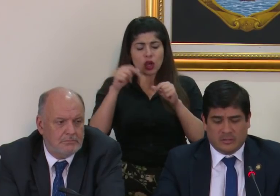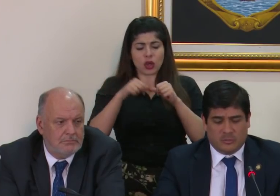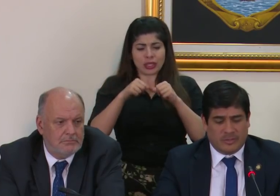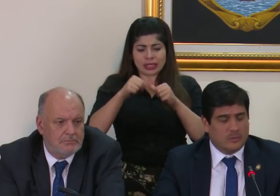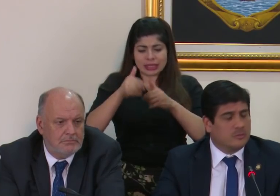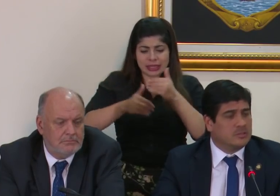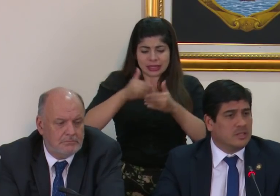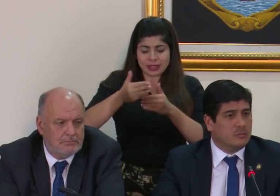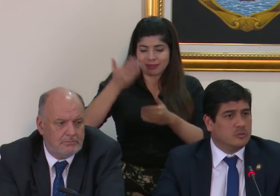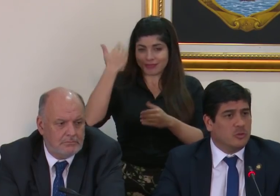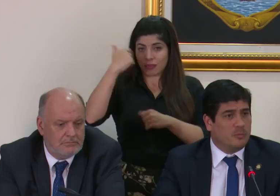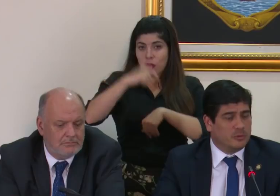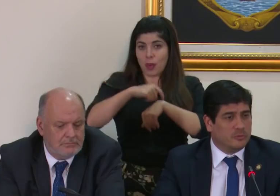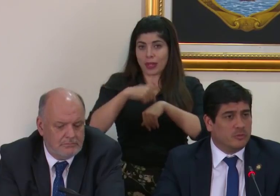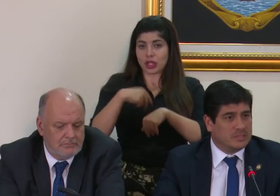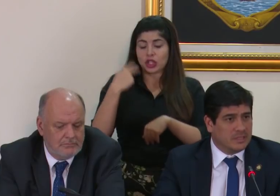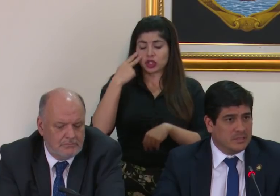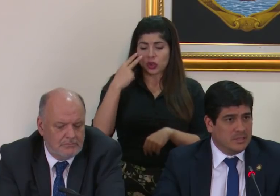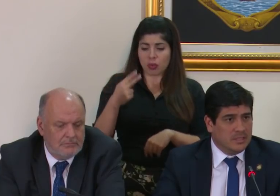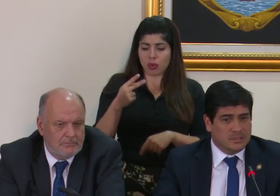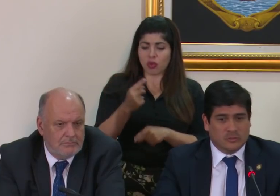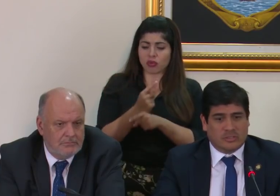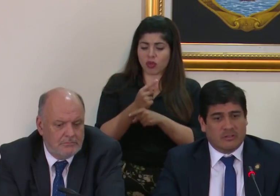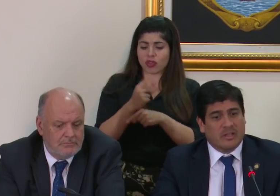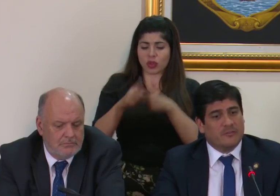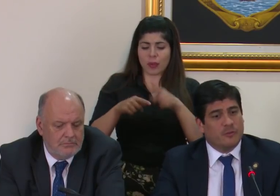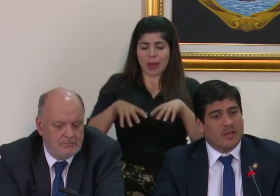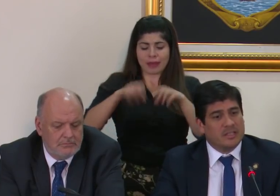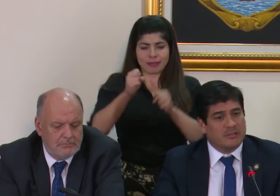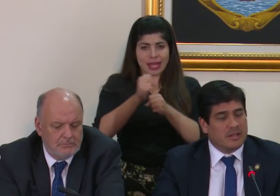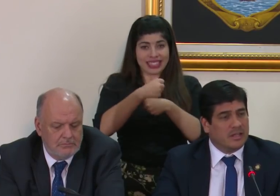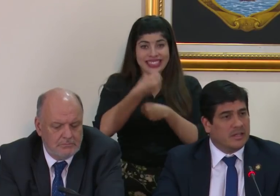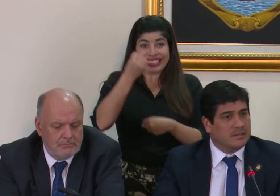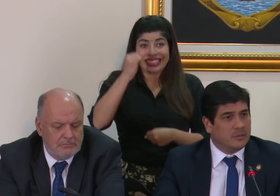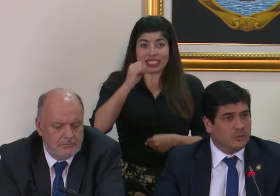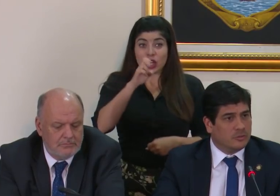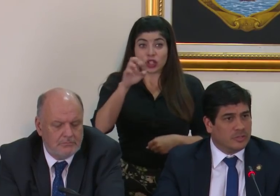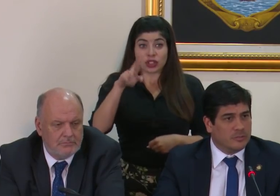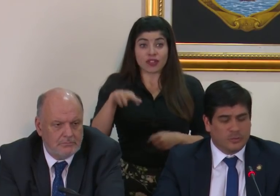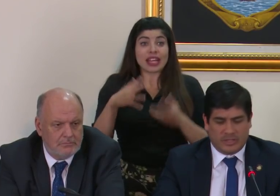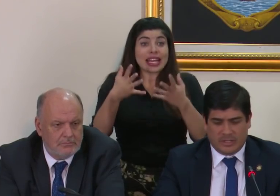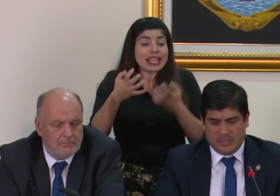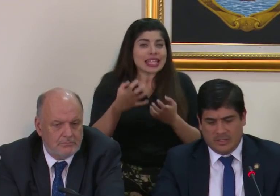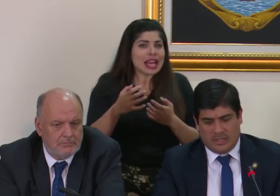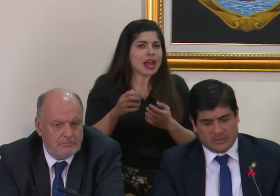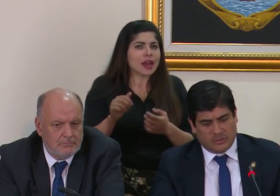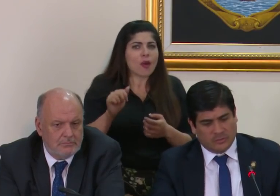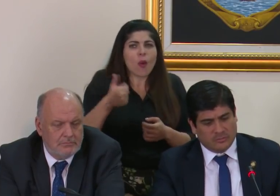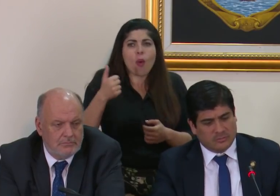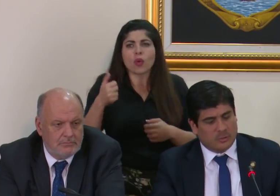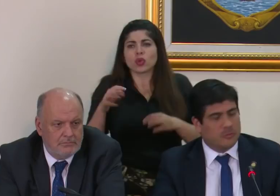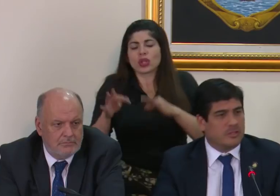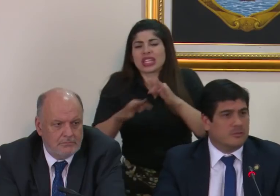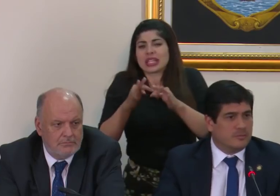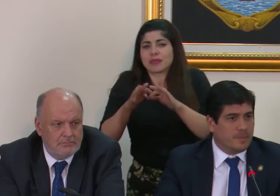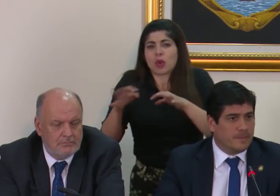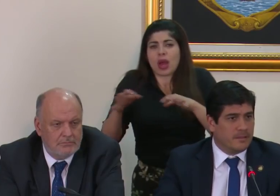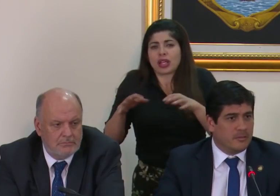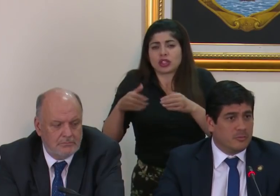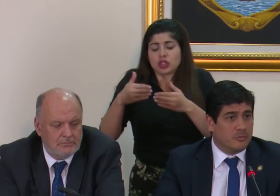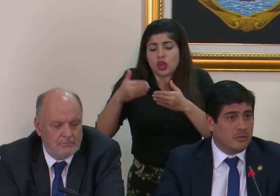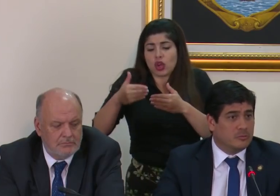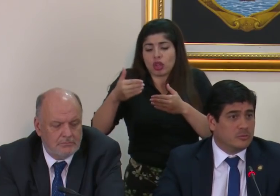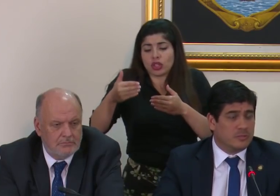que en su momento consideramos oportuno hacer si Costa Rica fuera a llevar adelante otro tipo de acción como digo